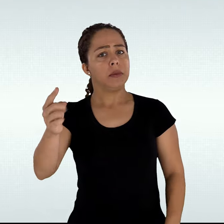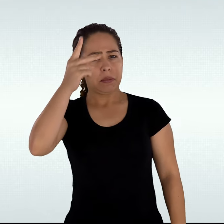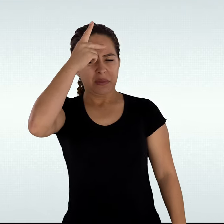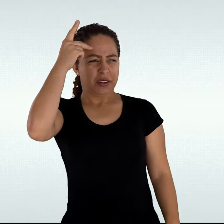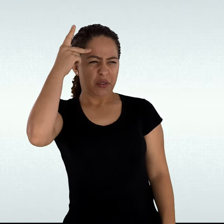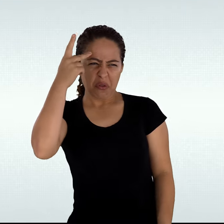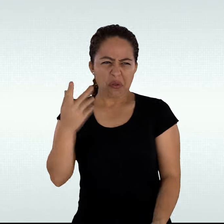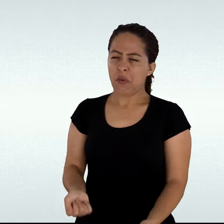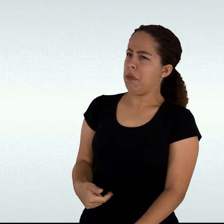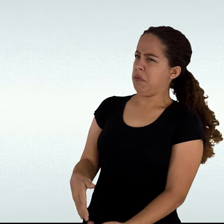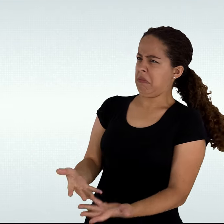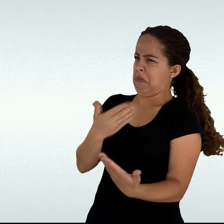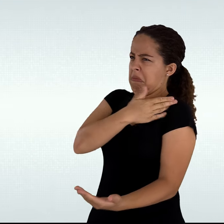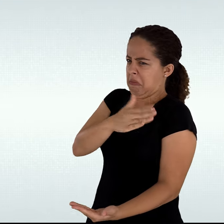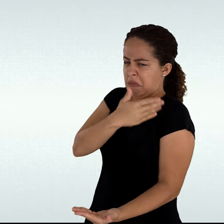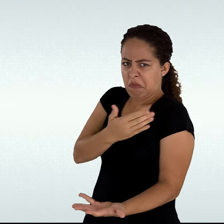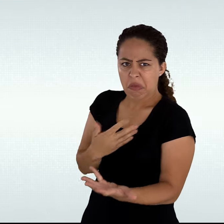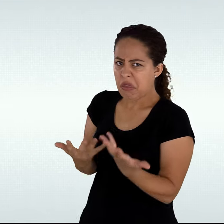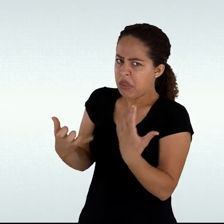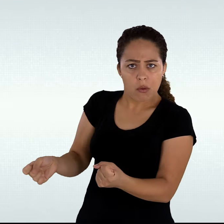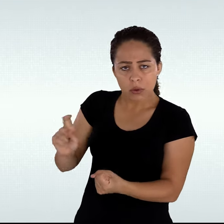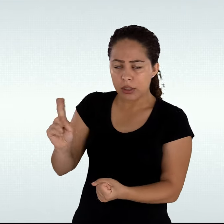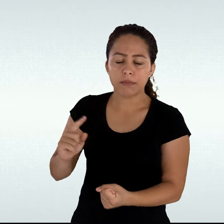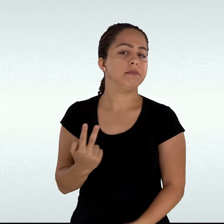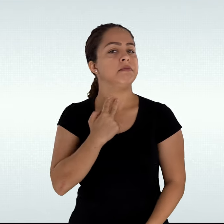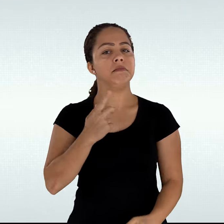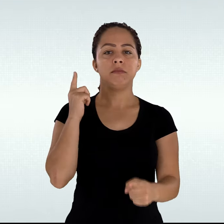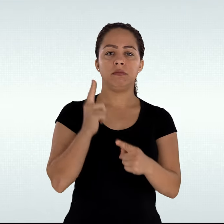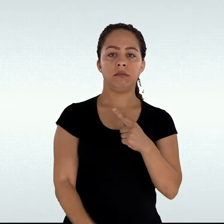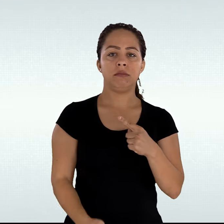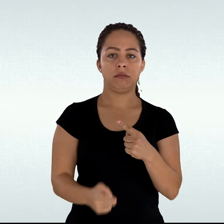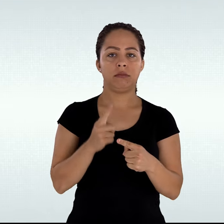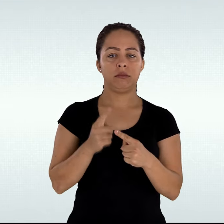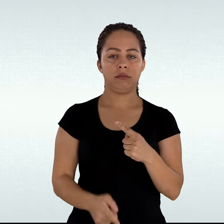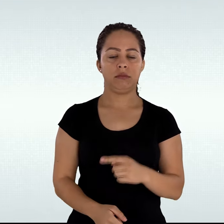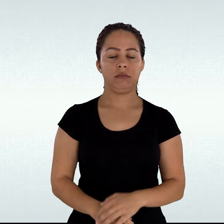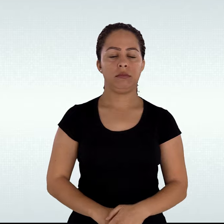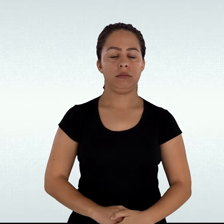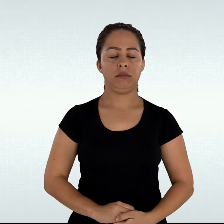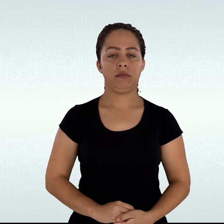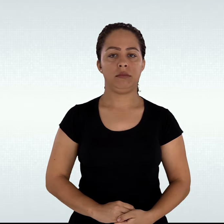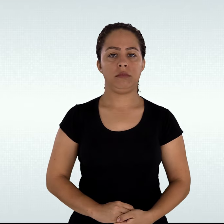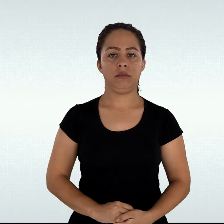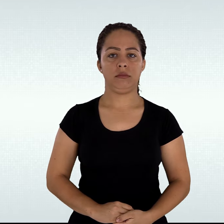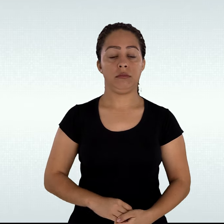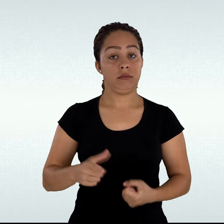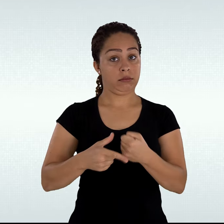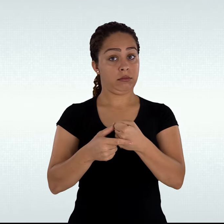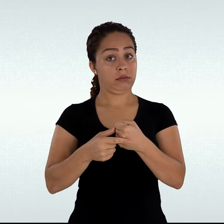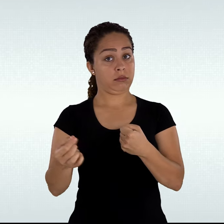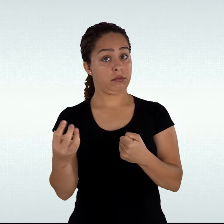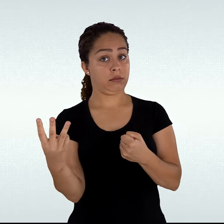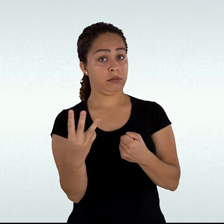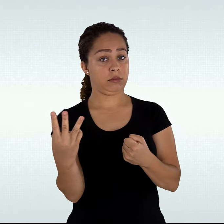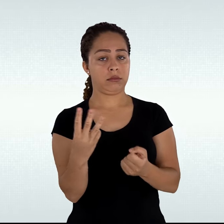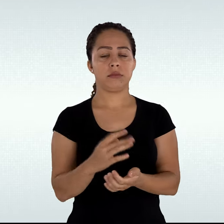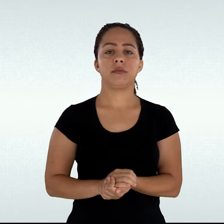em qualquer circunstância não cabendo qualquer tipo de objeção de consciência. Artigo